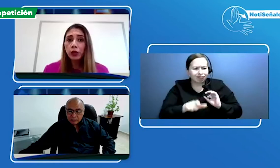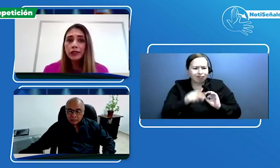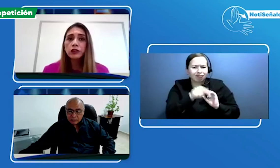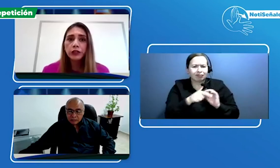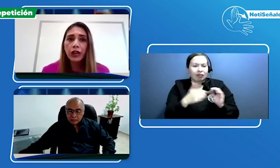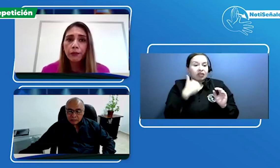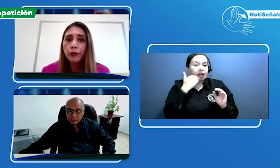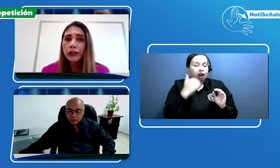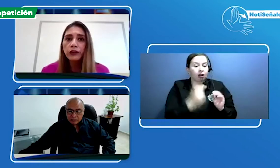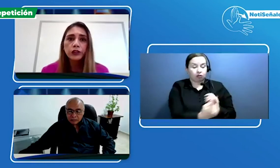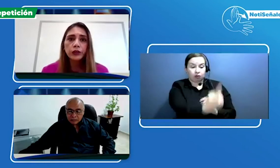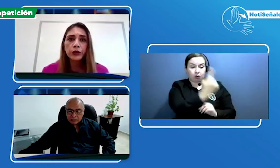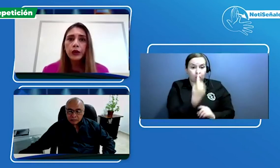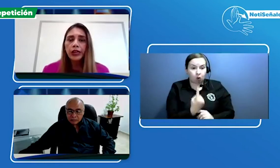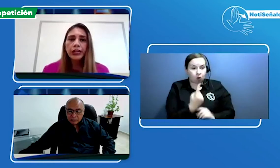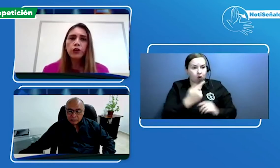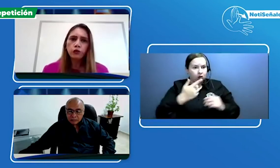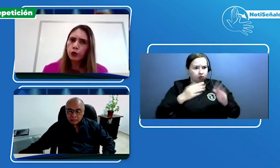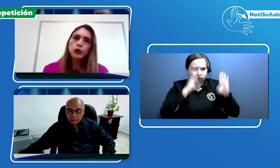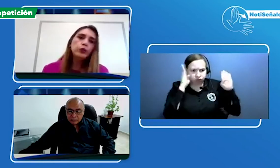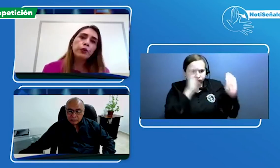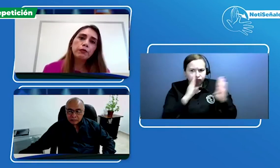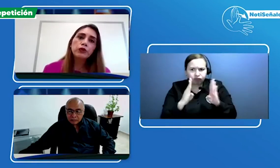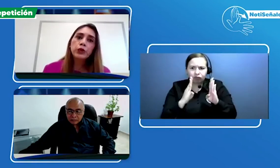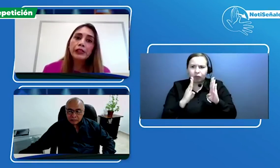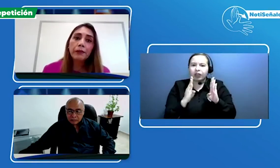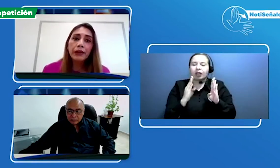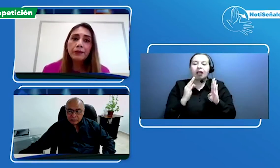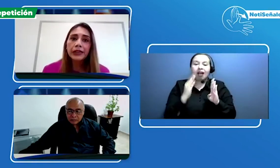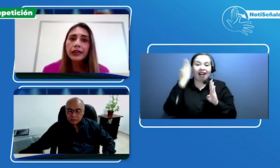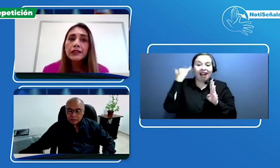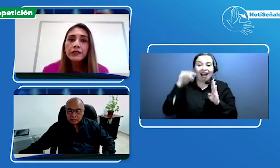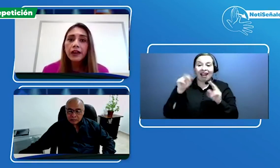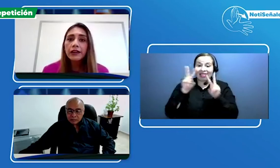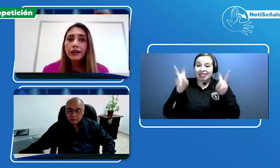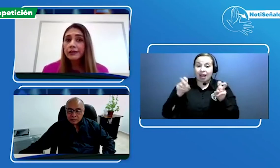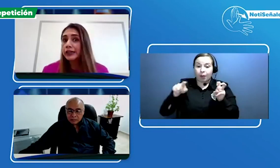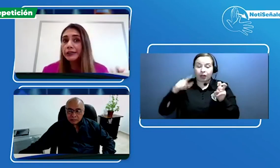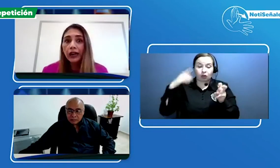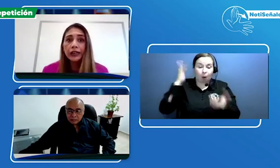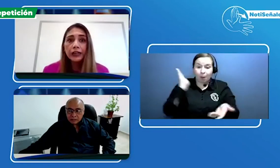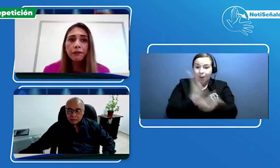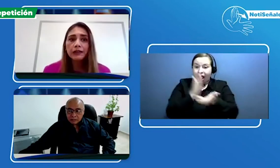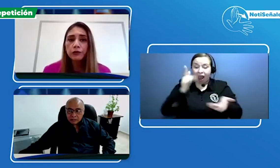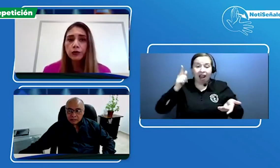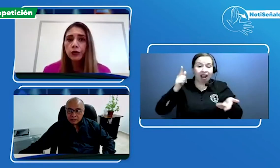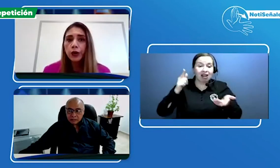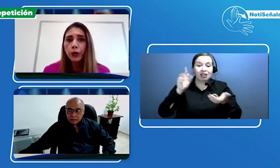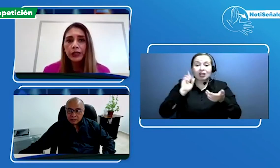de atención al público, sino incluso cuando tuvimos todo el tema de emergencia sanitaria y empezamos con COVID,